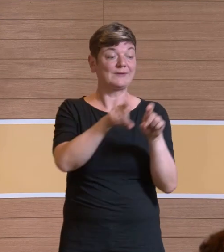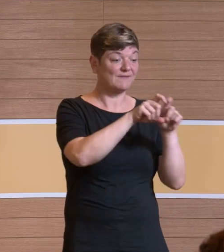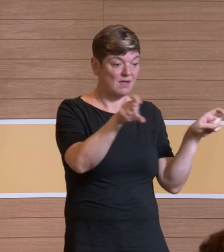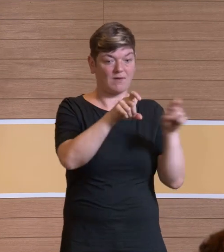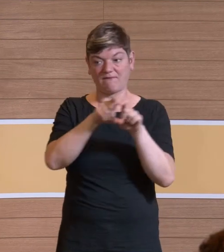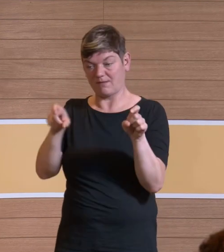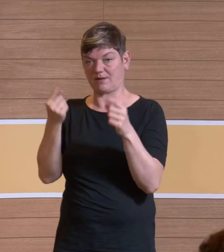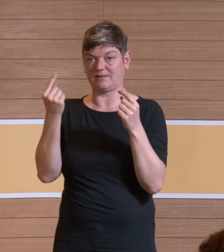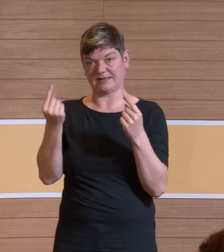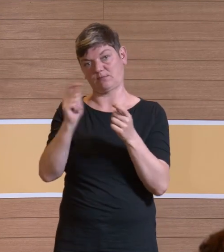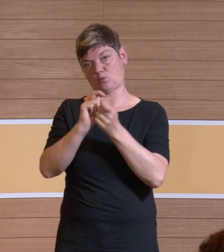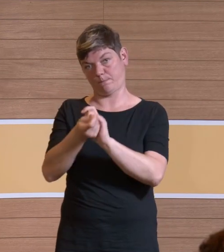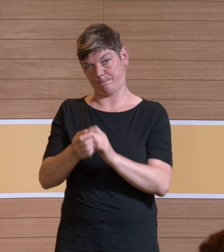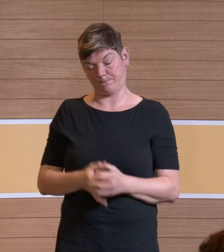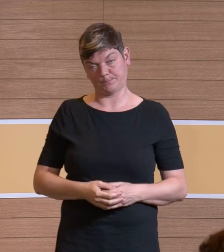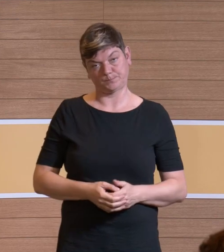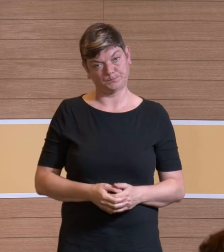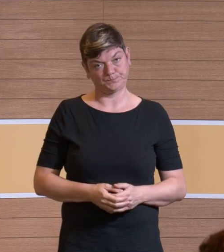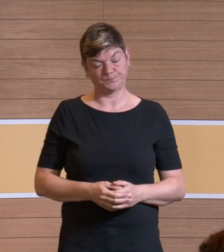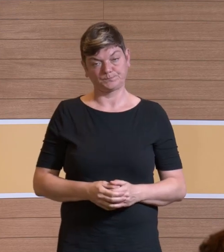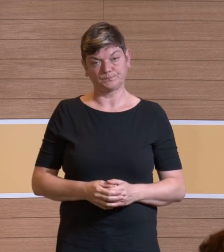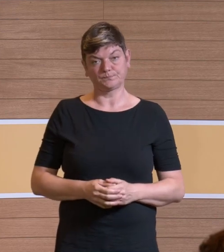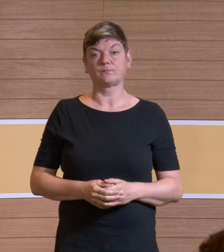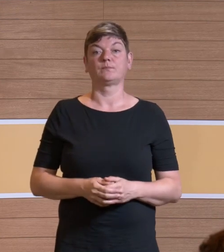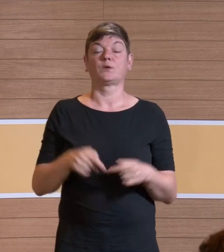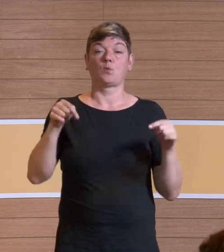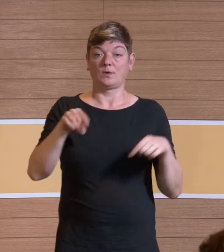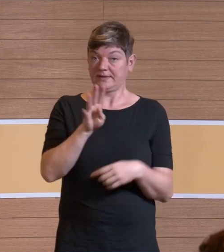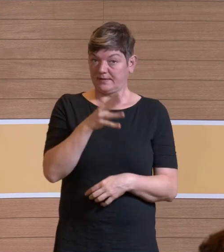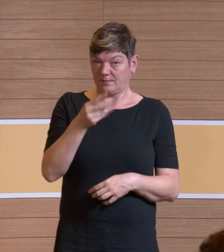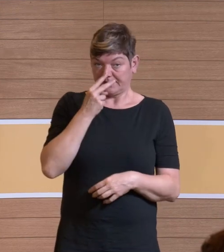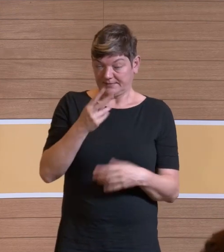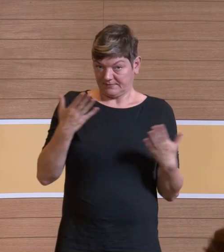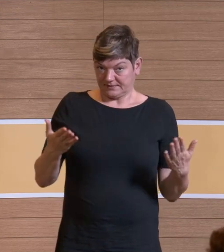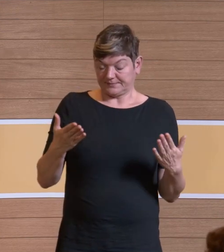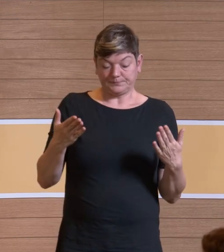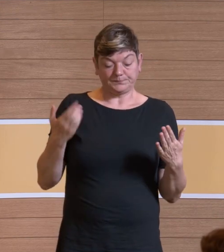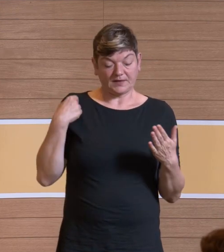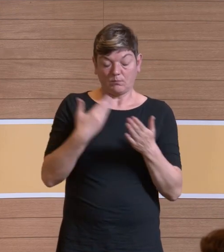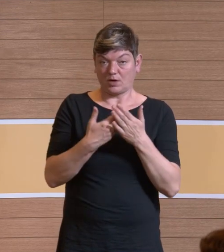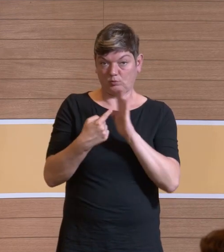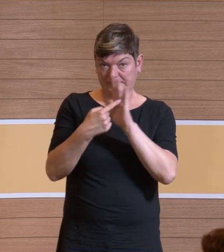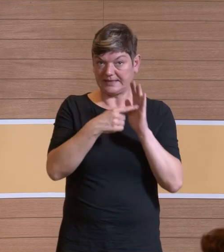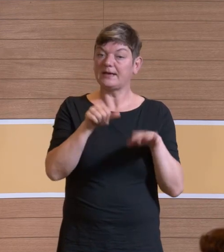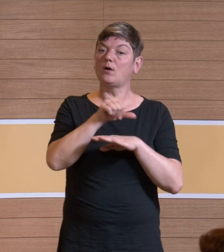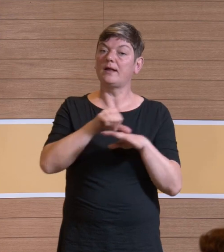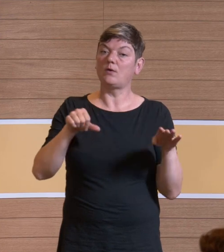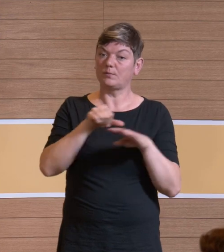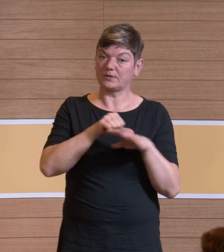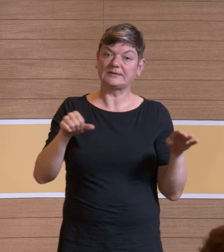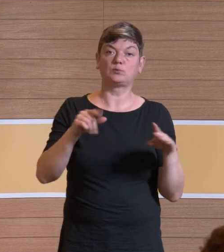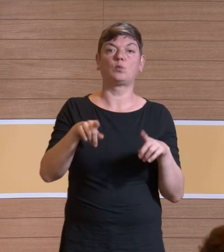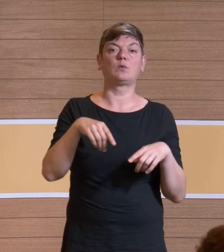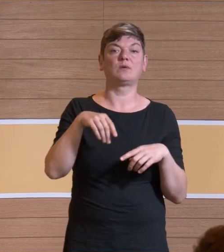in ihre Konstruktion, was die Geräte angeht. Ja, in der Tabelle unten sehen Sie das Beispiel, das ich vorhin angesprochen habe, gleiche Operation, Septum,